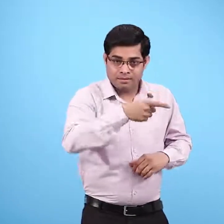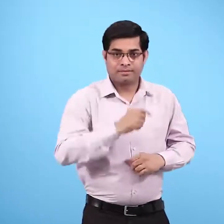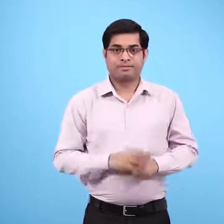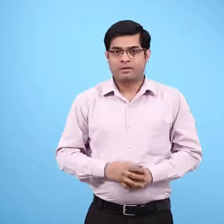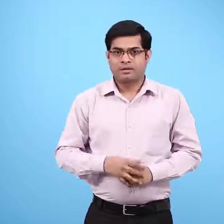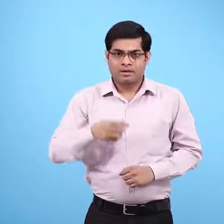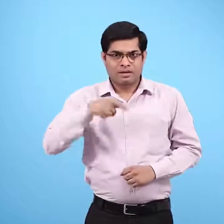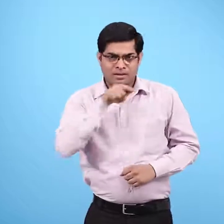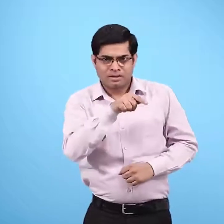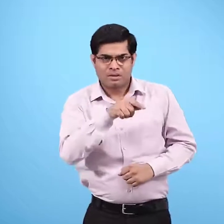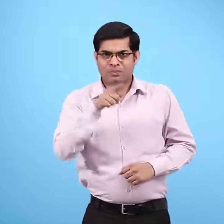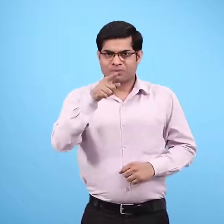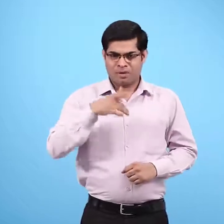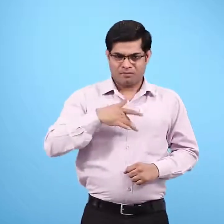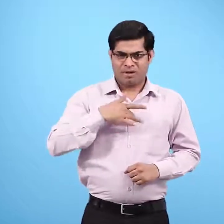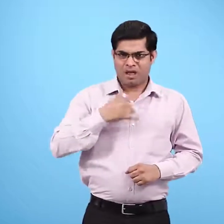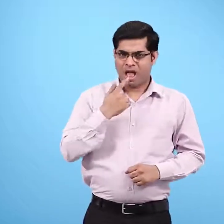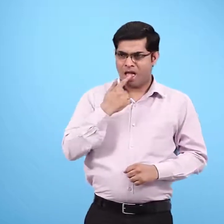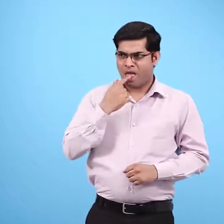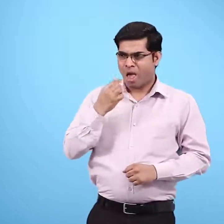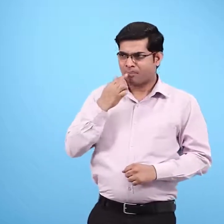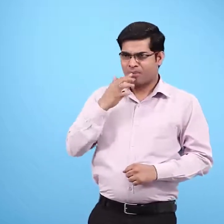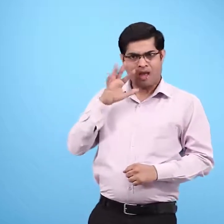क्या कुछ बूनों से स्वाद का पता चल सकता है?